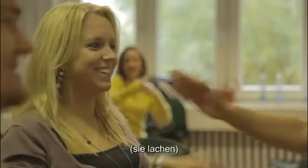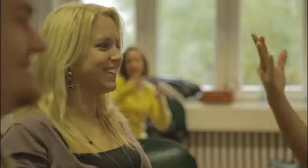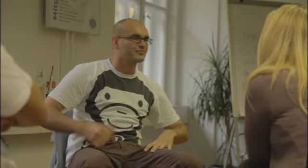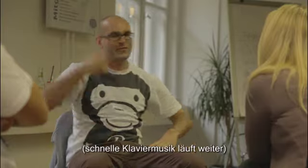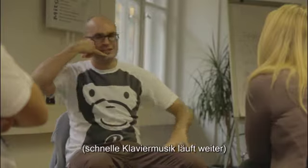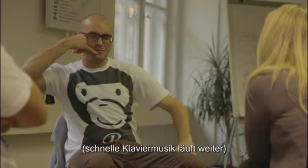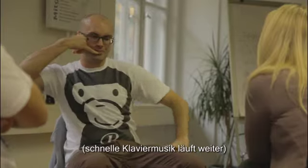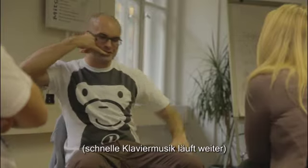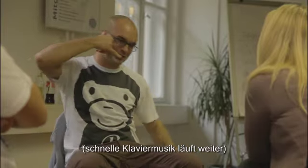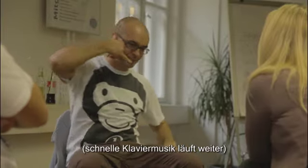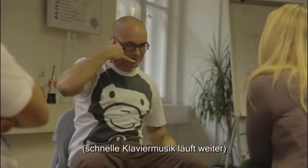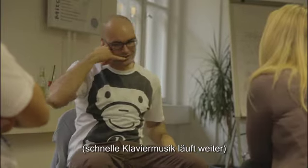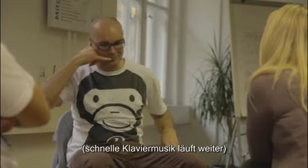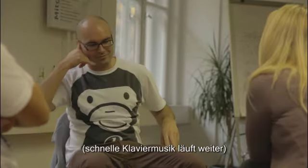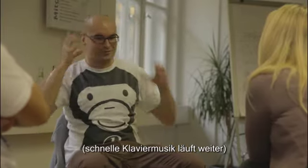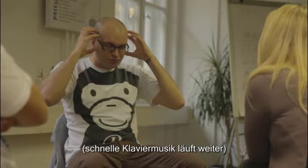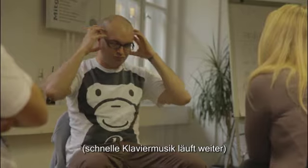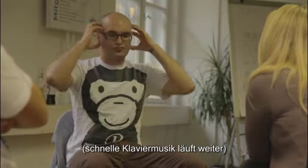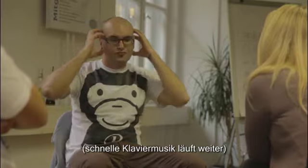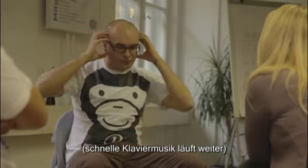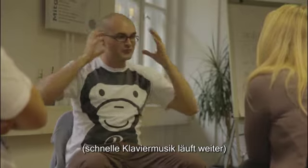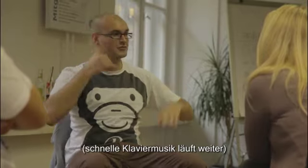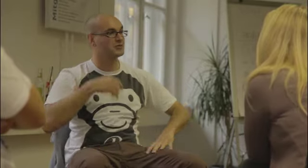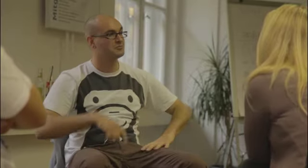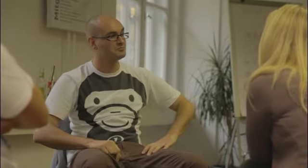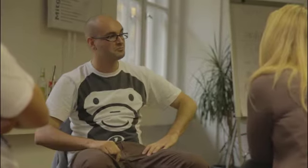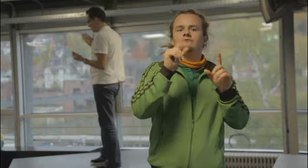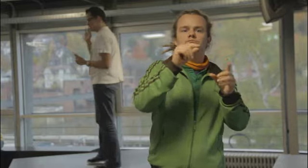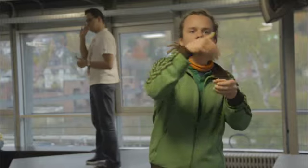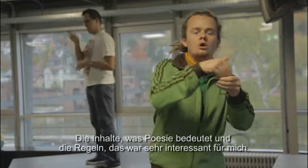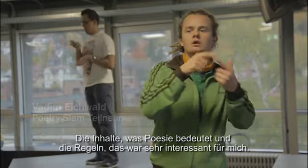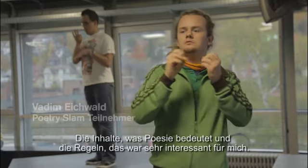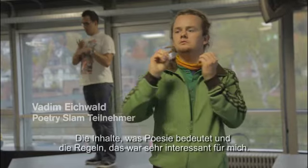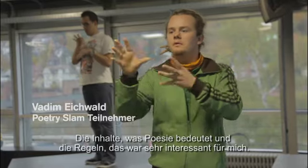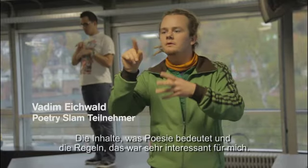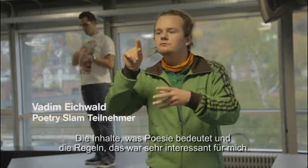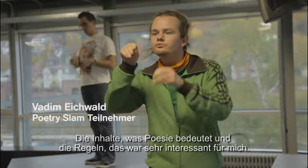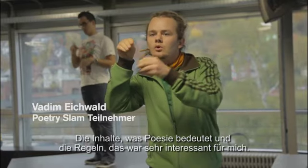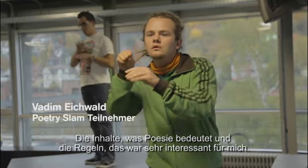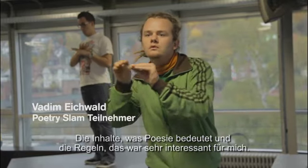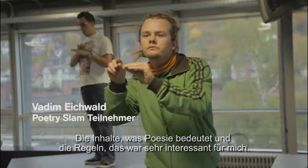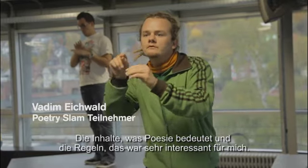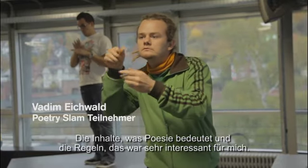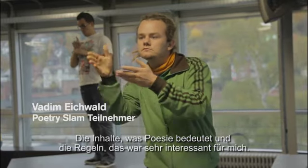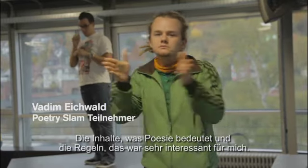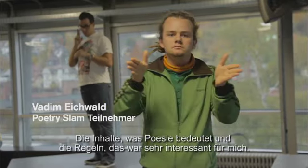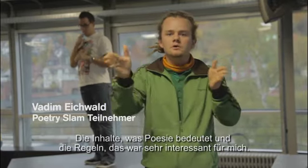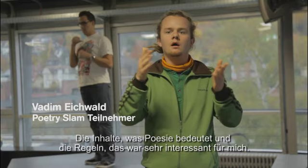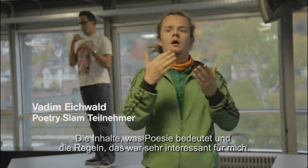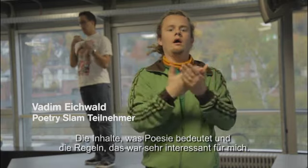nächster macht die Geste fürs Telefonieren und formt imaginäre Kopfhörer. Vadim Eichwald, PoetrySlam-Teilnehmer gebärdet. Die Inhalte,